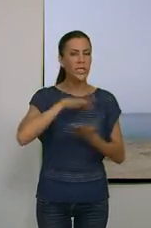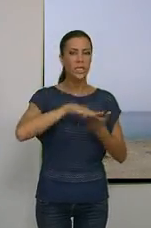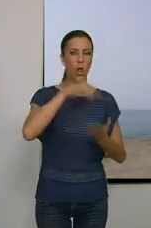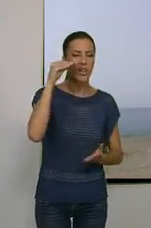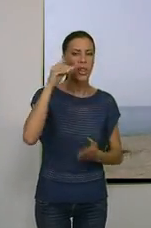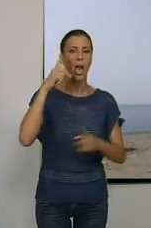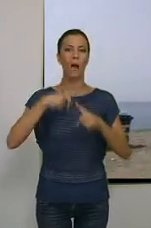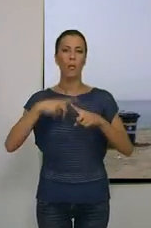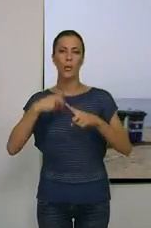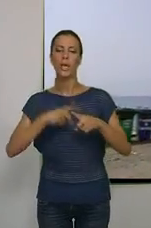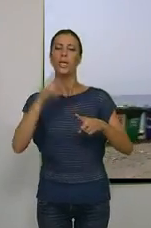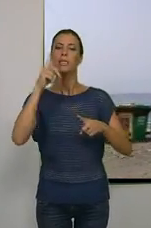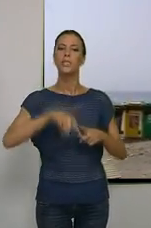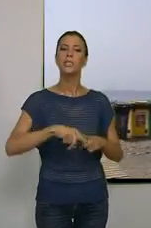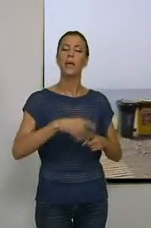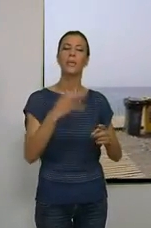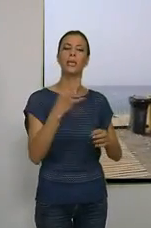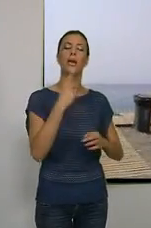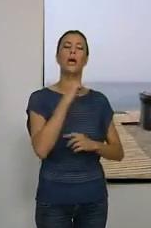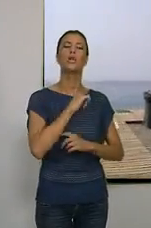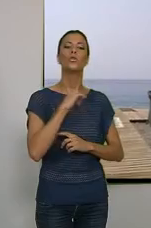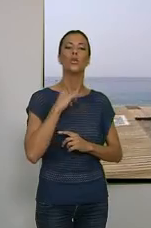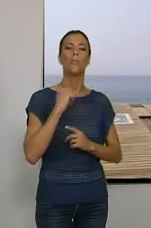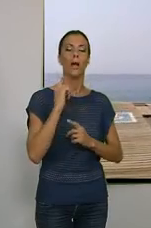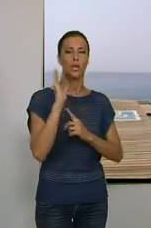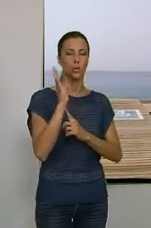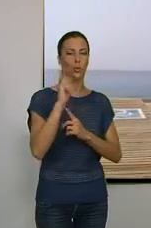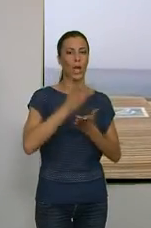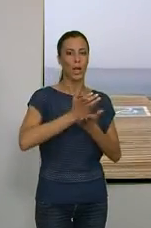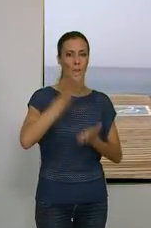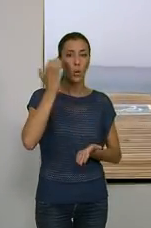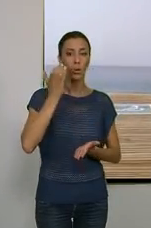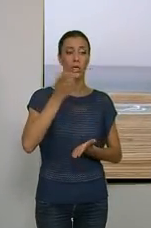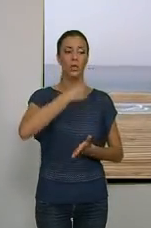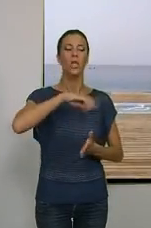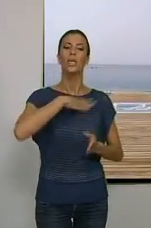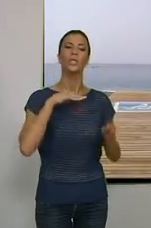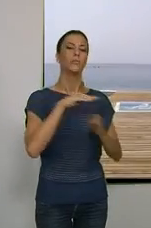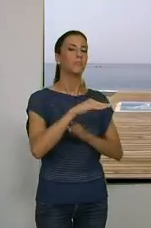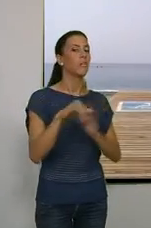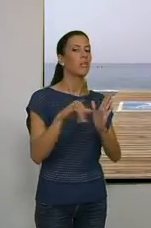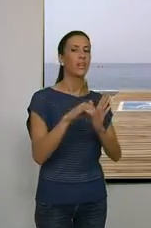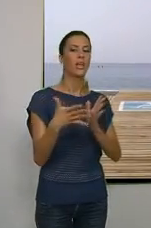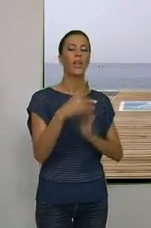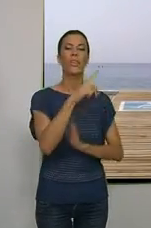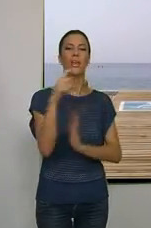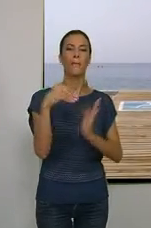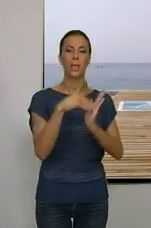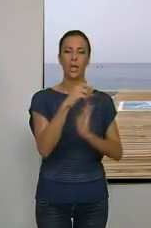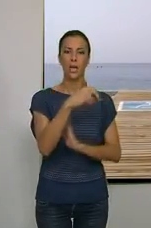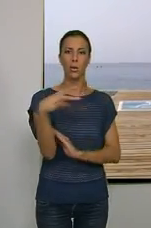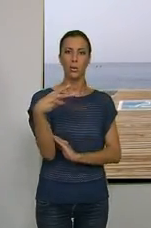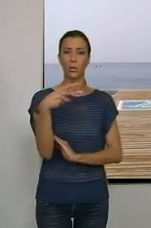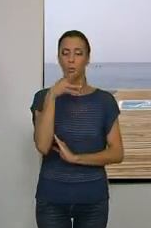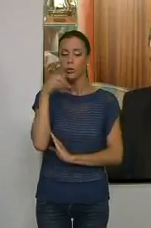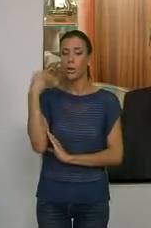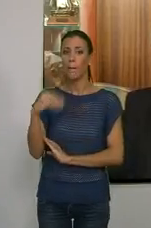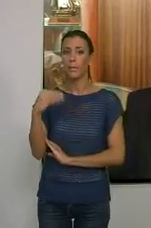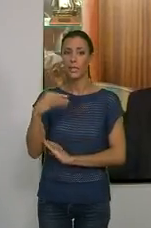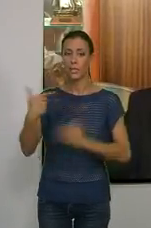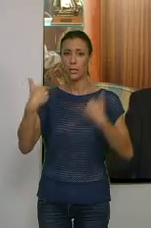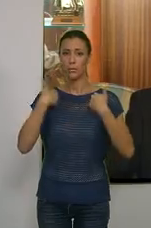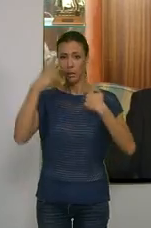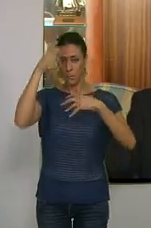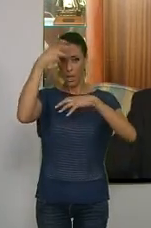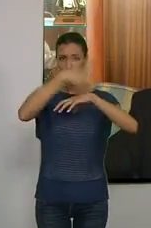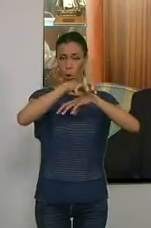Salobreña y Muñecar y la entidad local autónoma de Carchunacaraonda, donde se invertirán cerca de 100.000 euros. Según el presidente de la